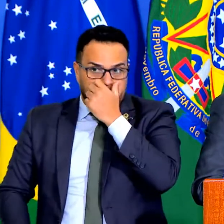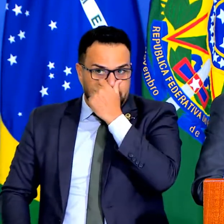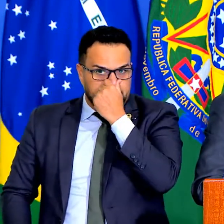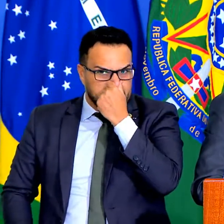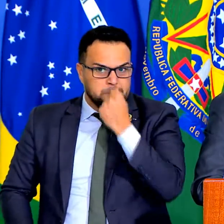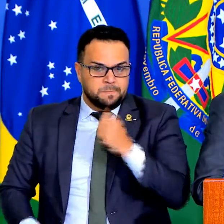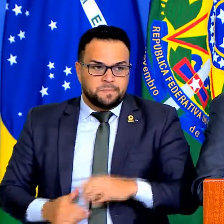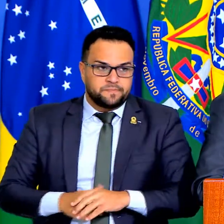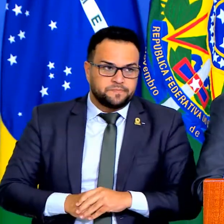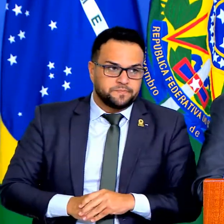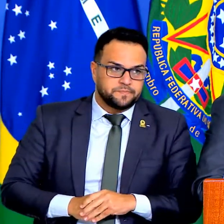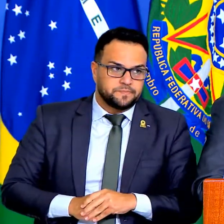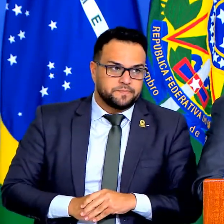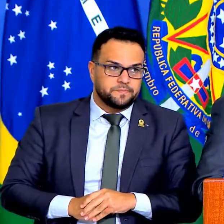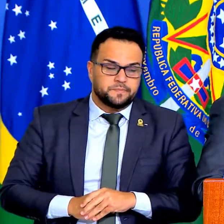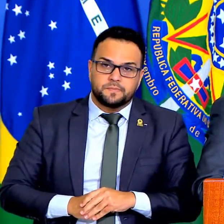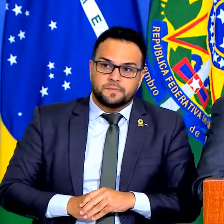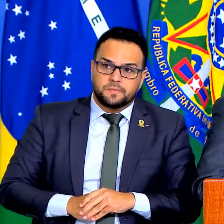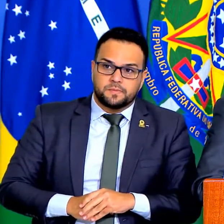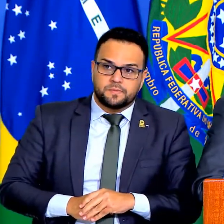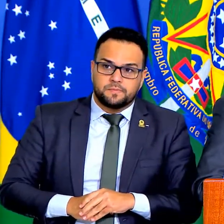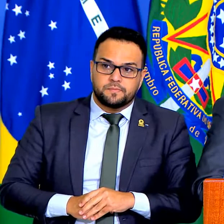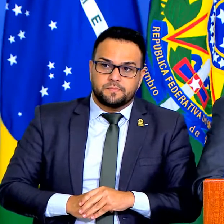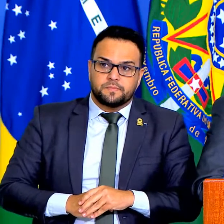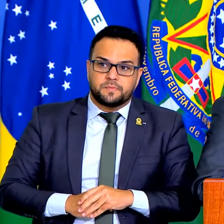que ainda enxerga o índio como